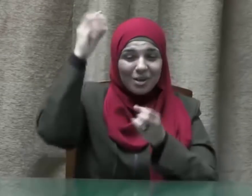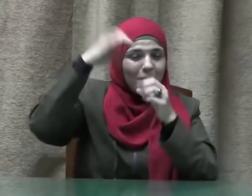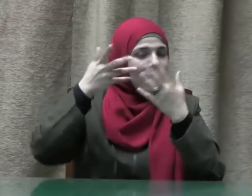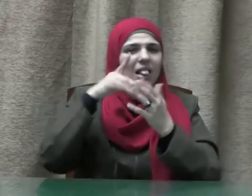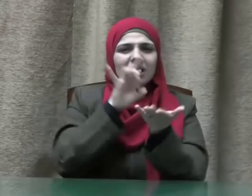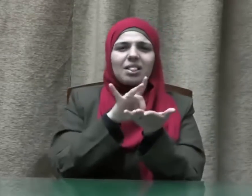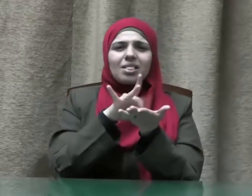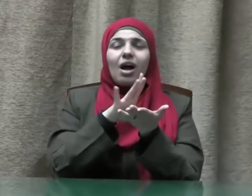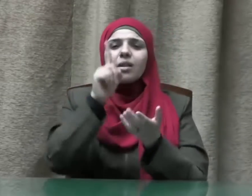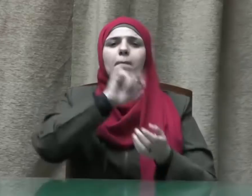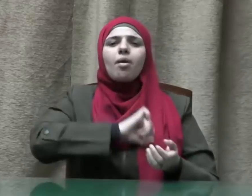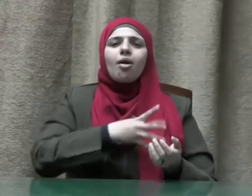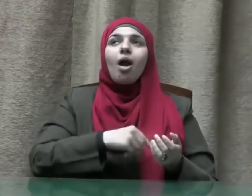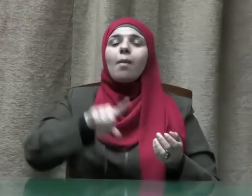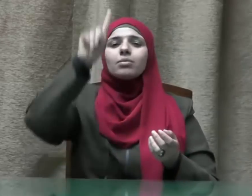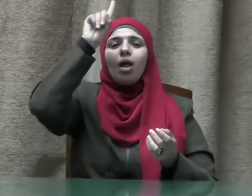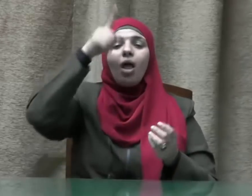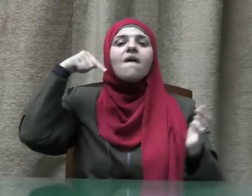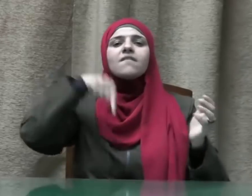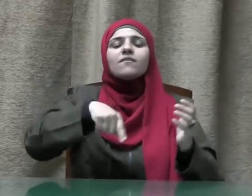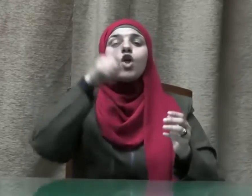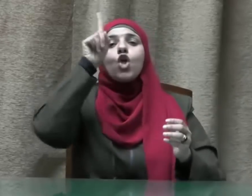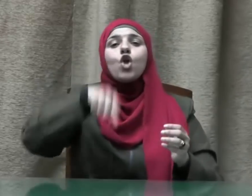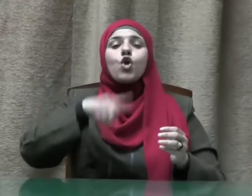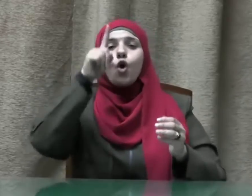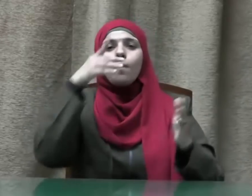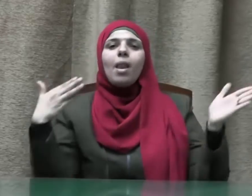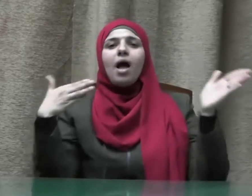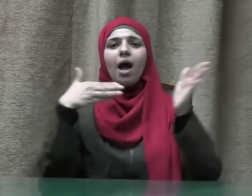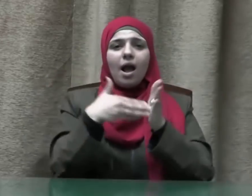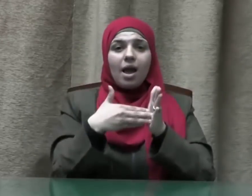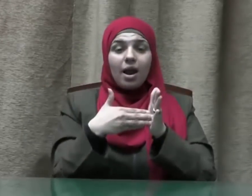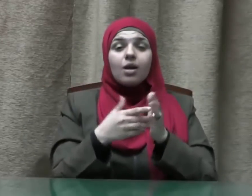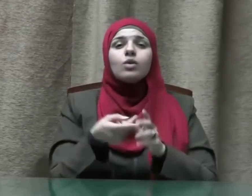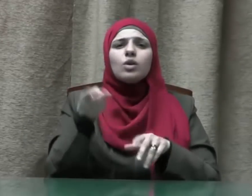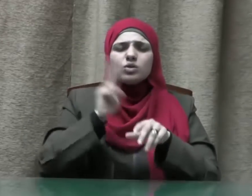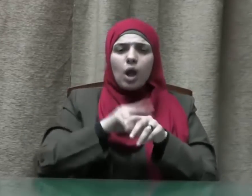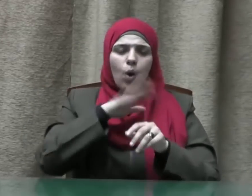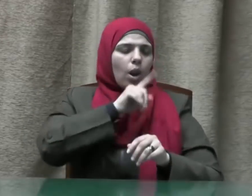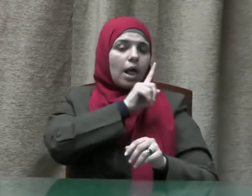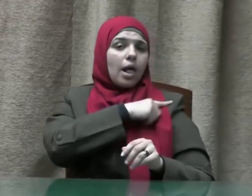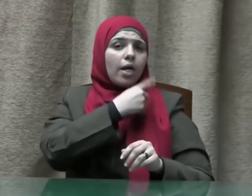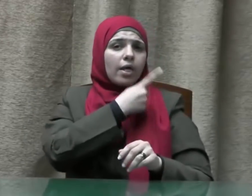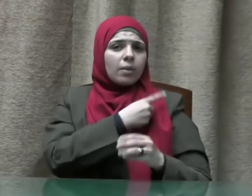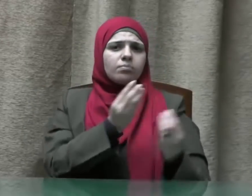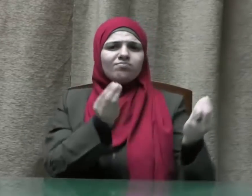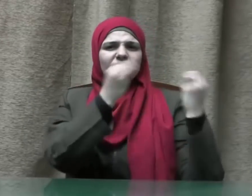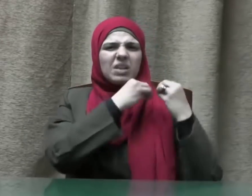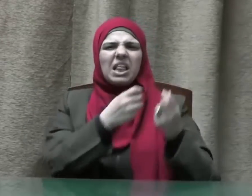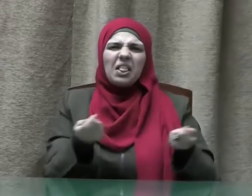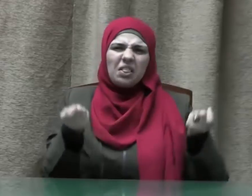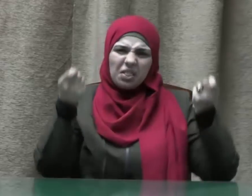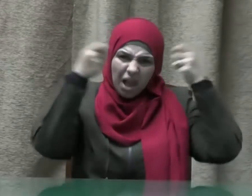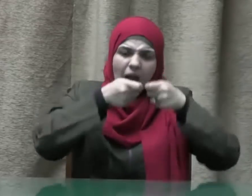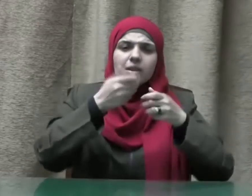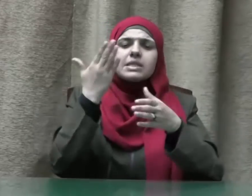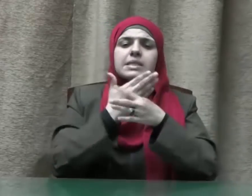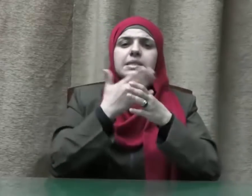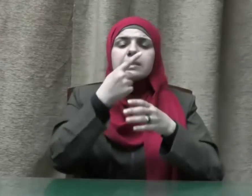رحمة الله تعالى في الآخرة ويشتد الإثم ويعظم إذا سولت